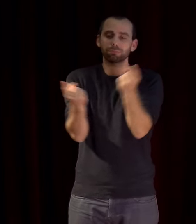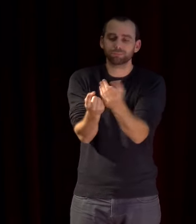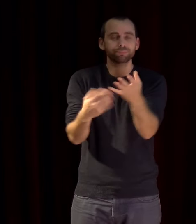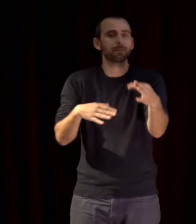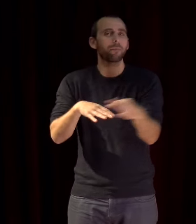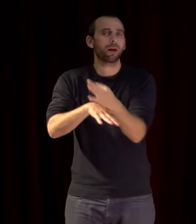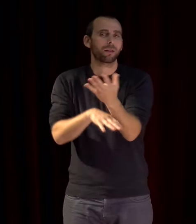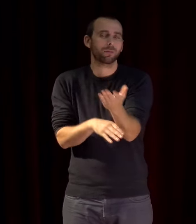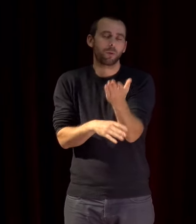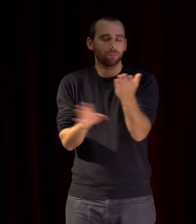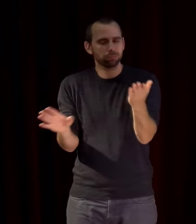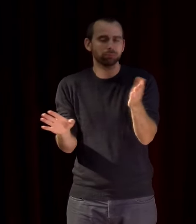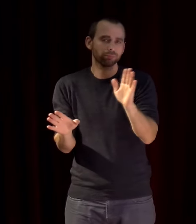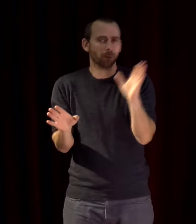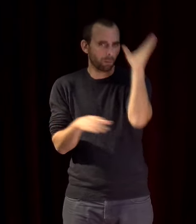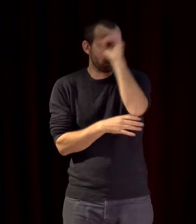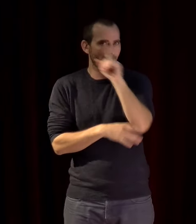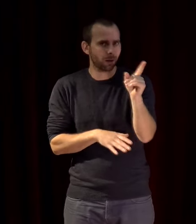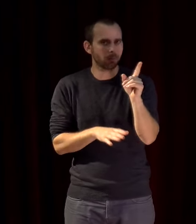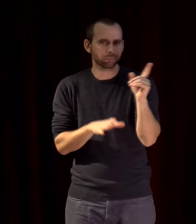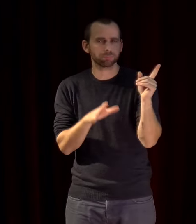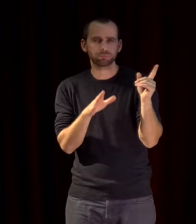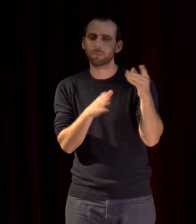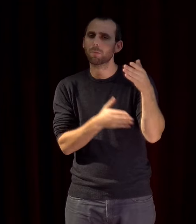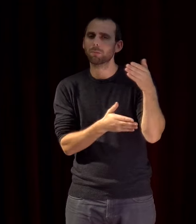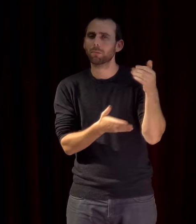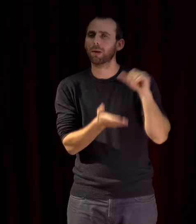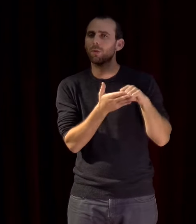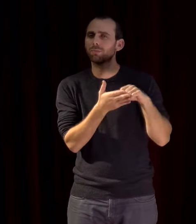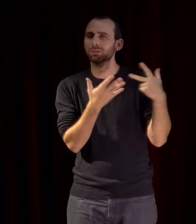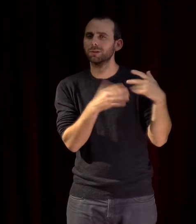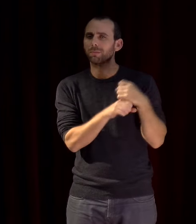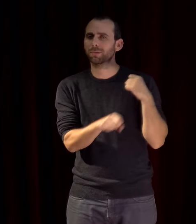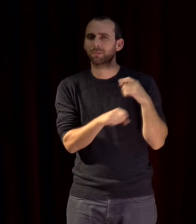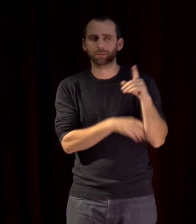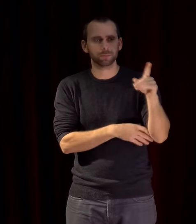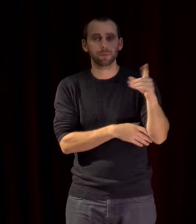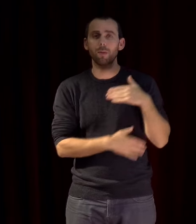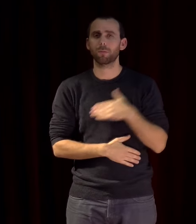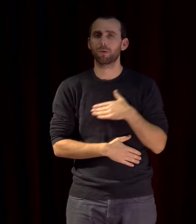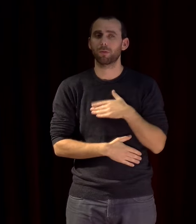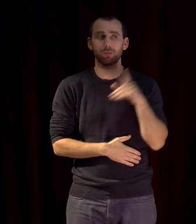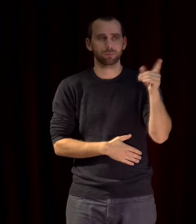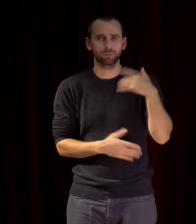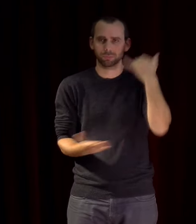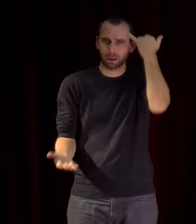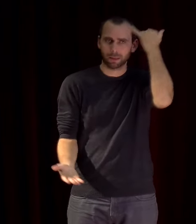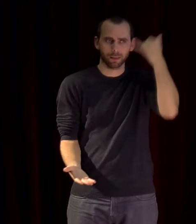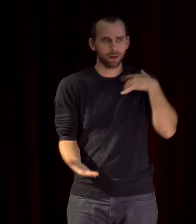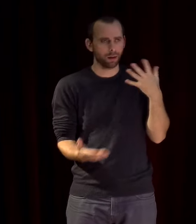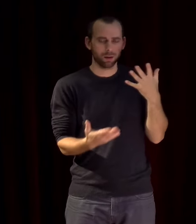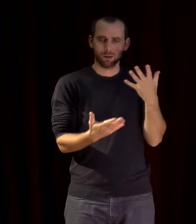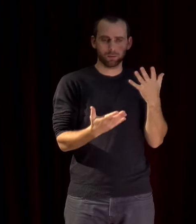début du XIXe siècle avait inauguré l'idée de mission civilisatrice dans une